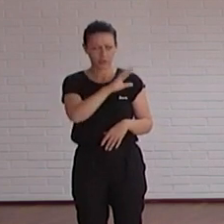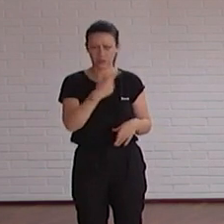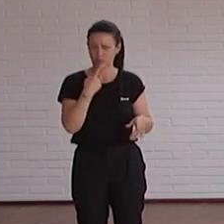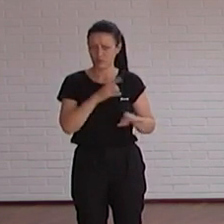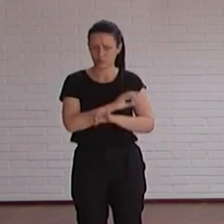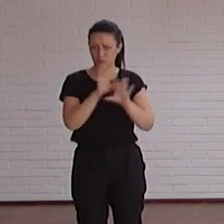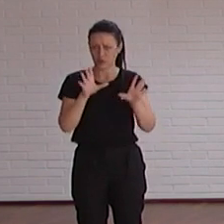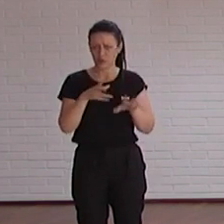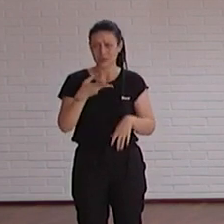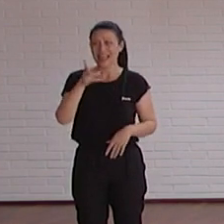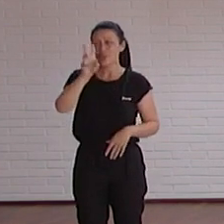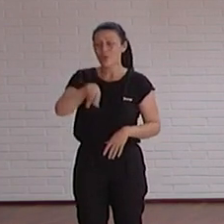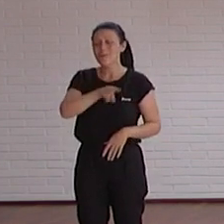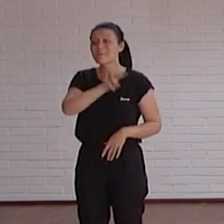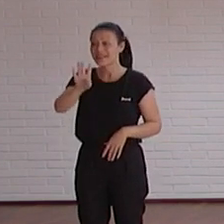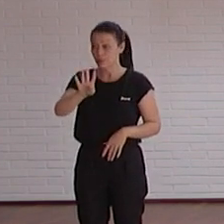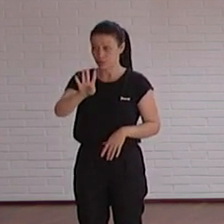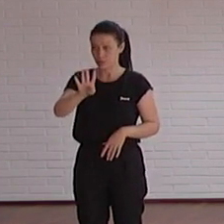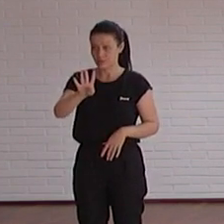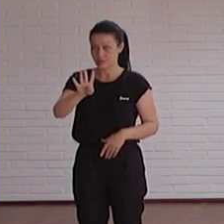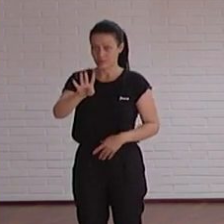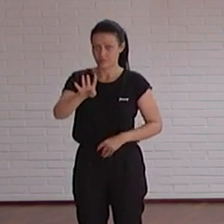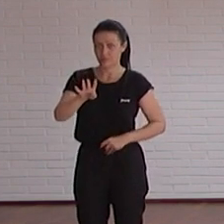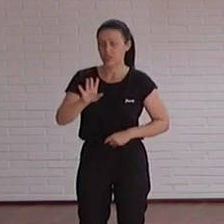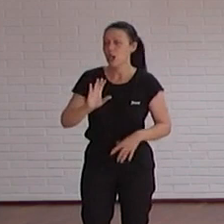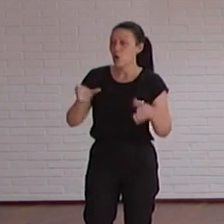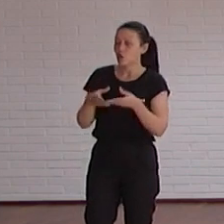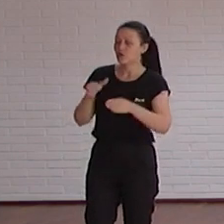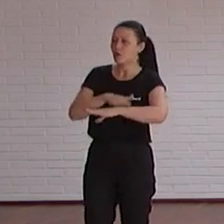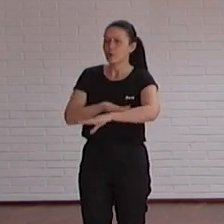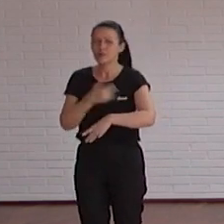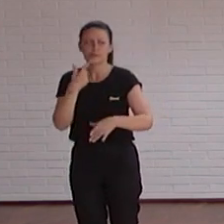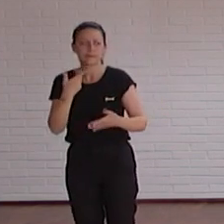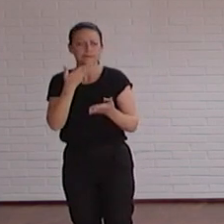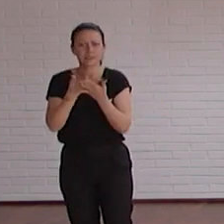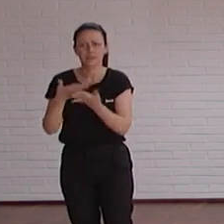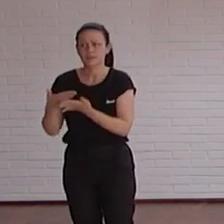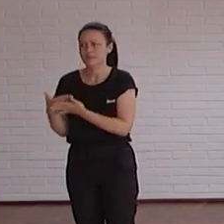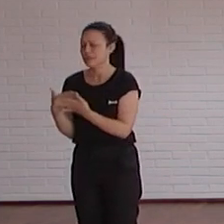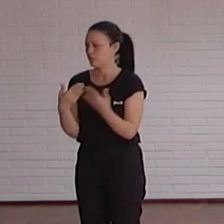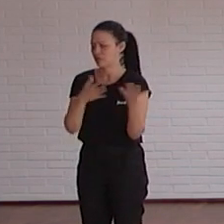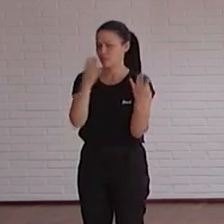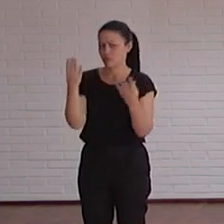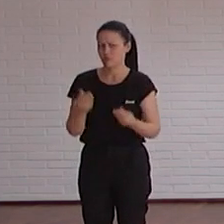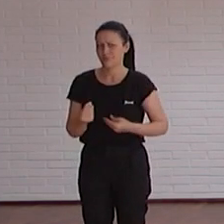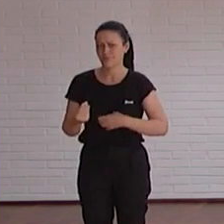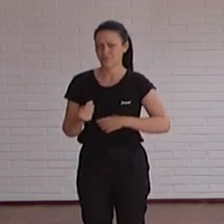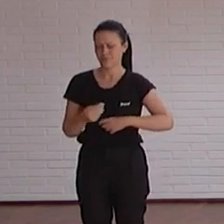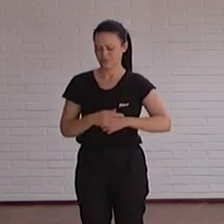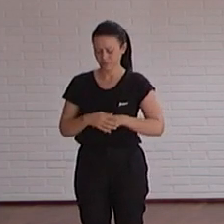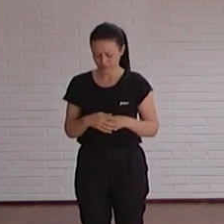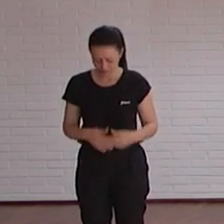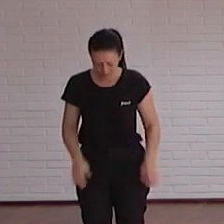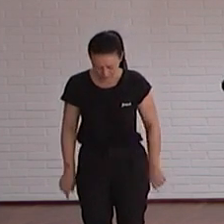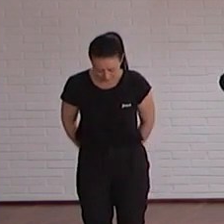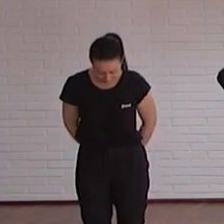claro ponía 2024 pero fue salir la Junta de Gobierno y empezar a llegar peticiones pero sin parar de que les metiéramos en cada túa